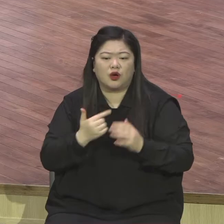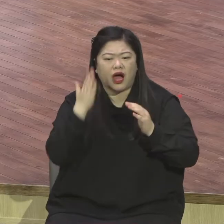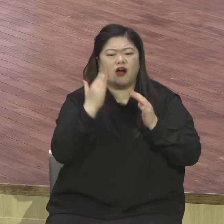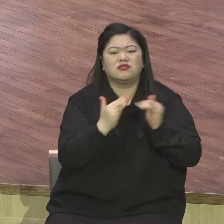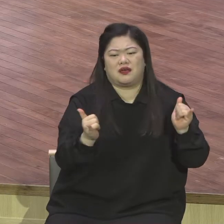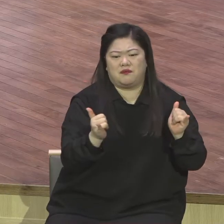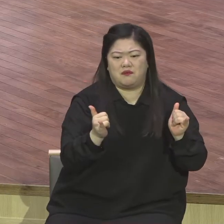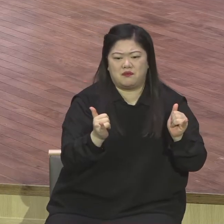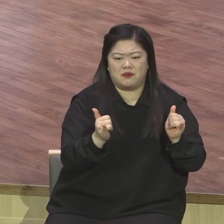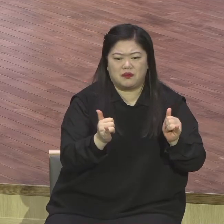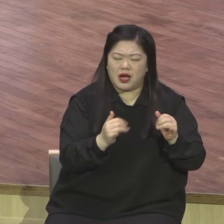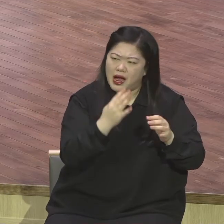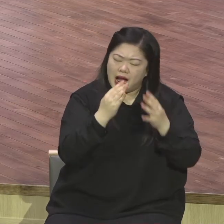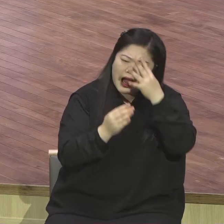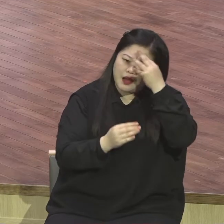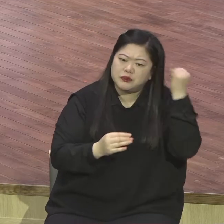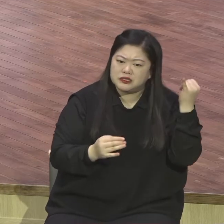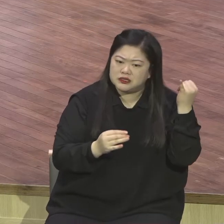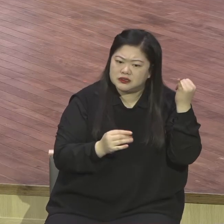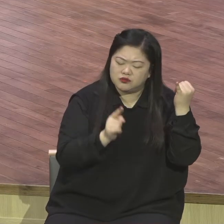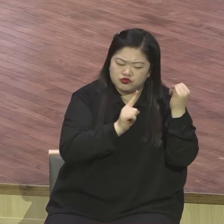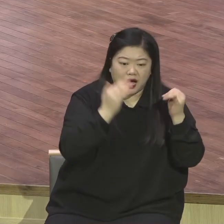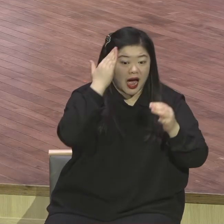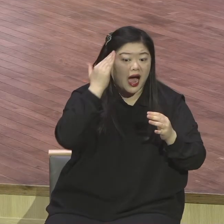할머니 한 분 계세요. 유명하잖아요.